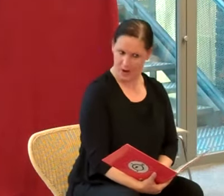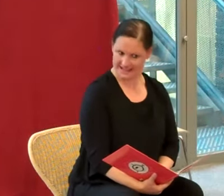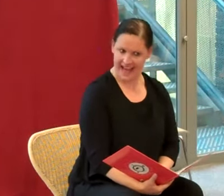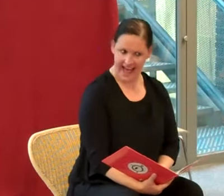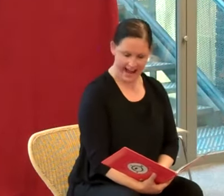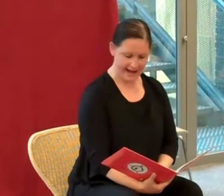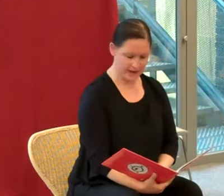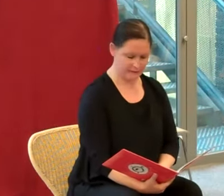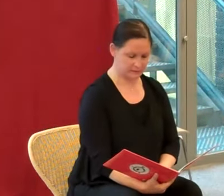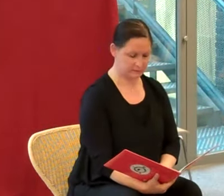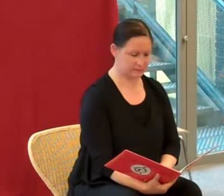tomoiselle ! »